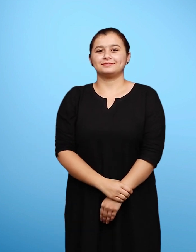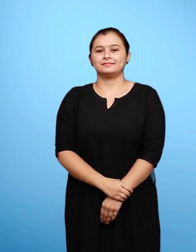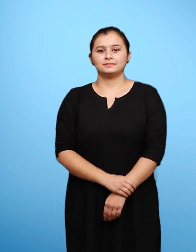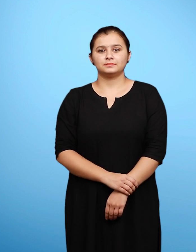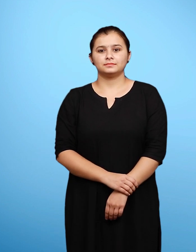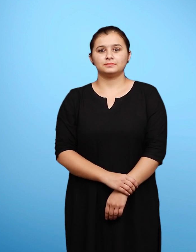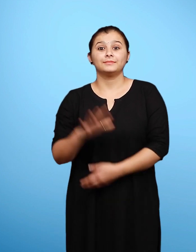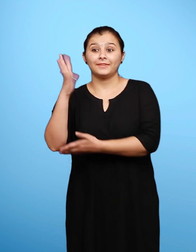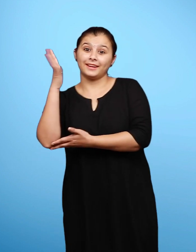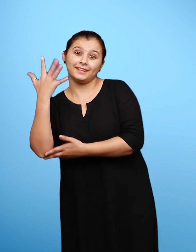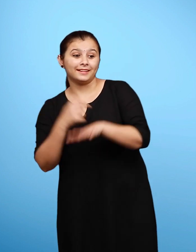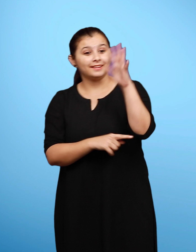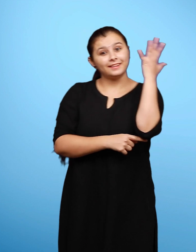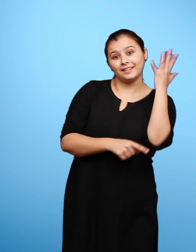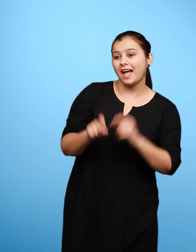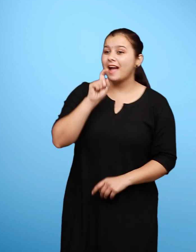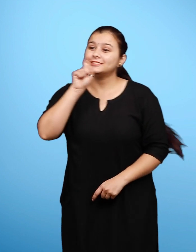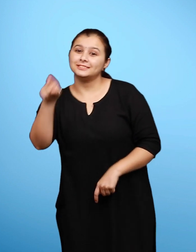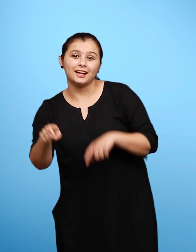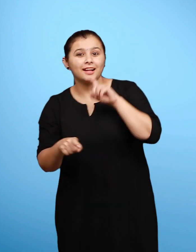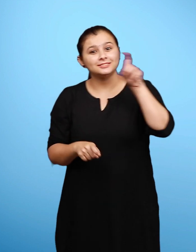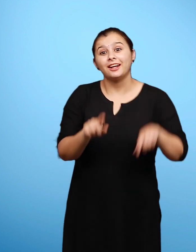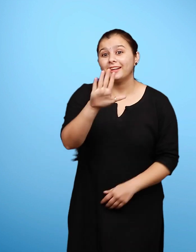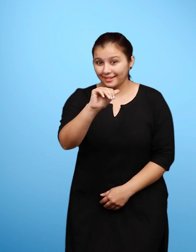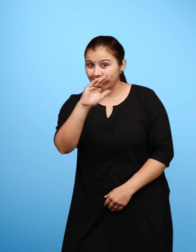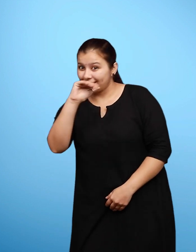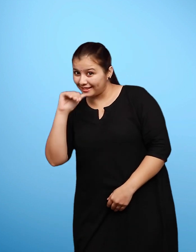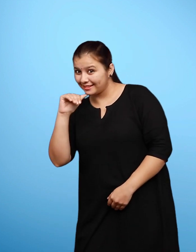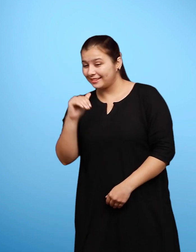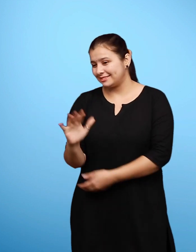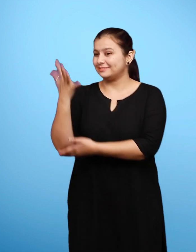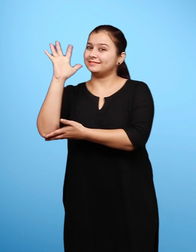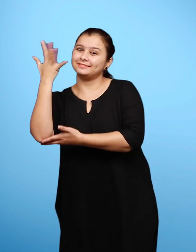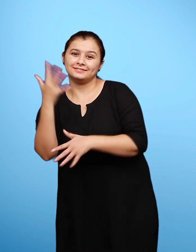पूछ रहा है एक दूसरे से जंगल, ए भईया